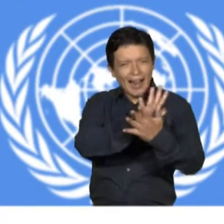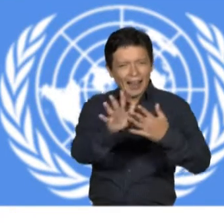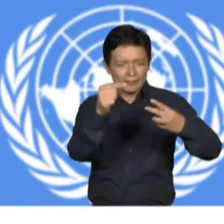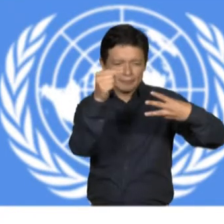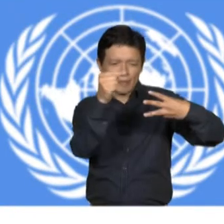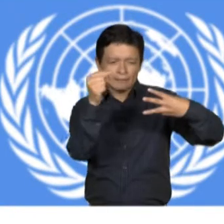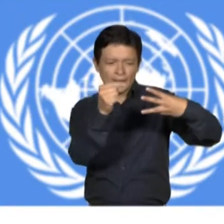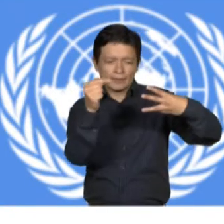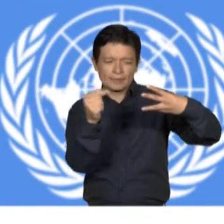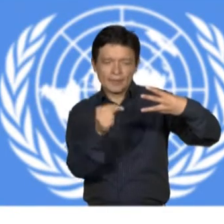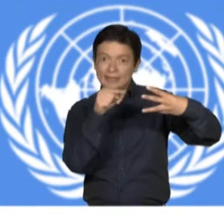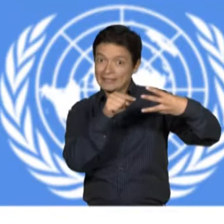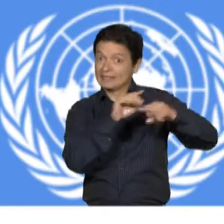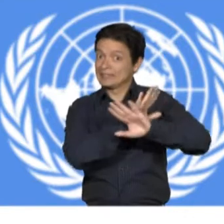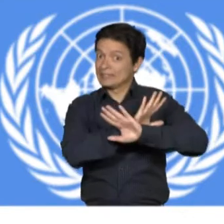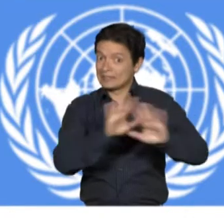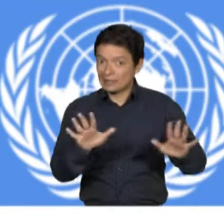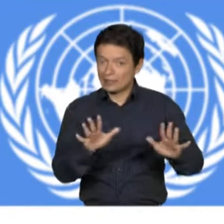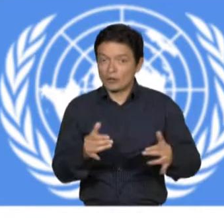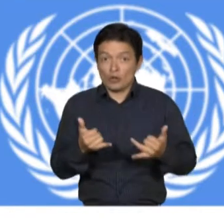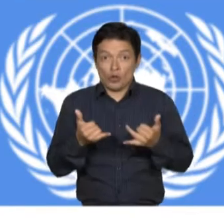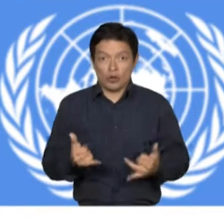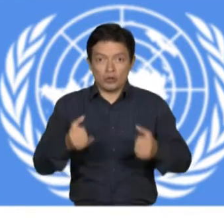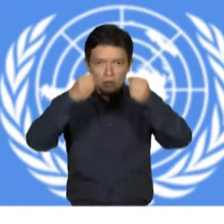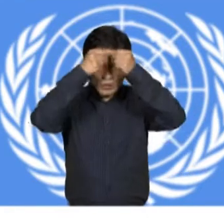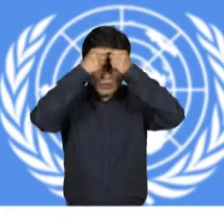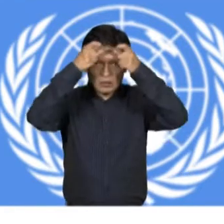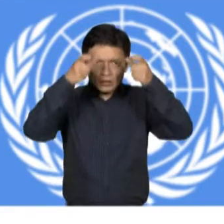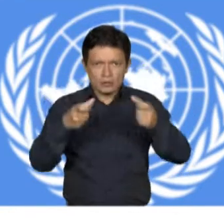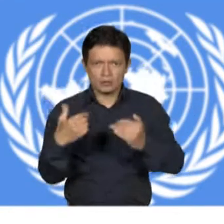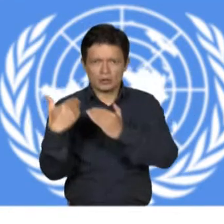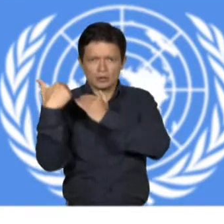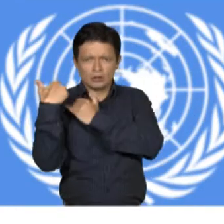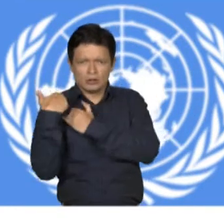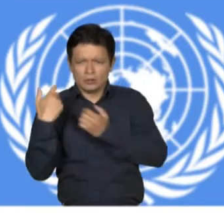Segundo. Las medidas a este fin incluyen